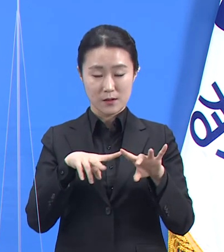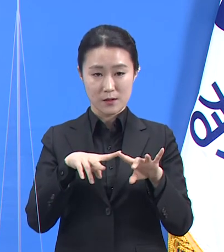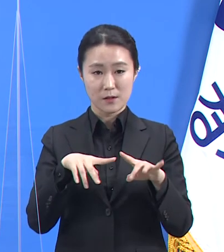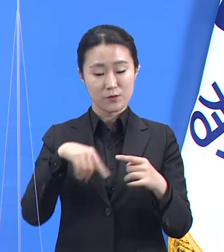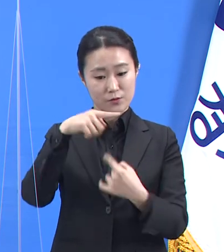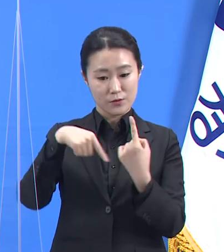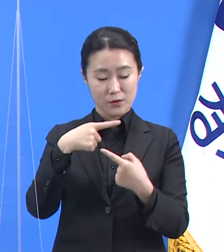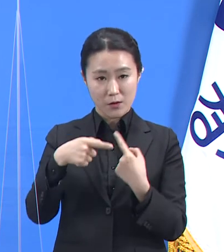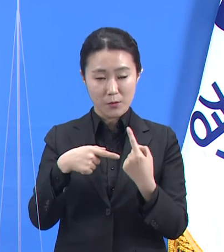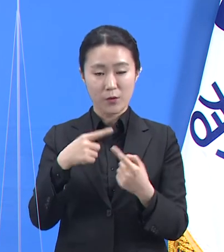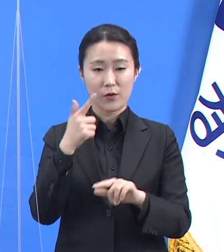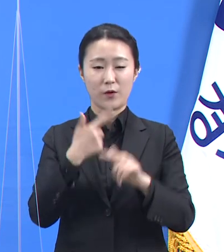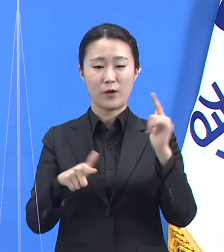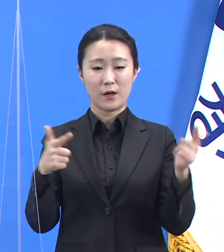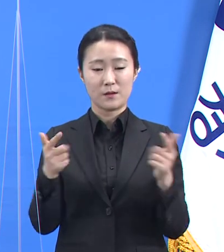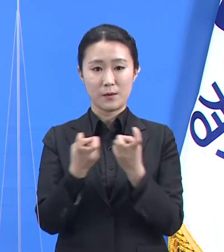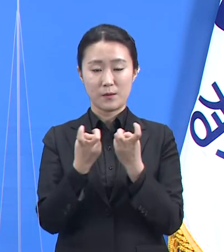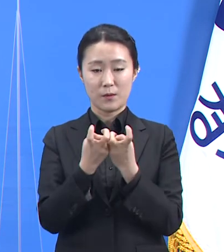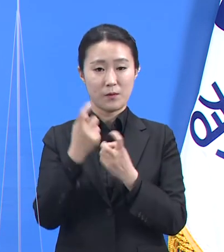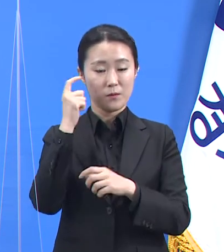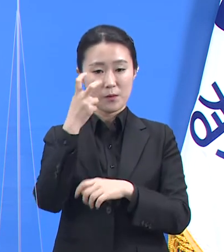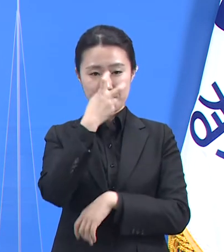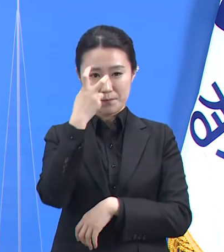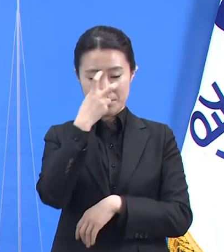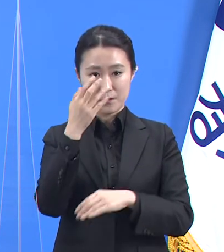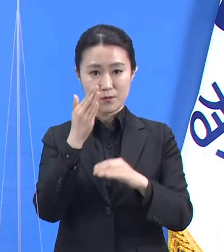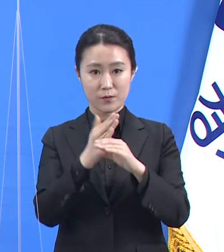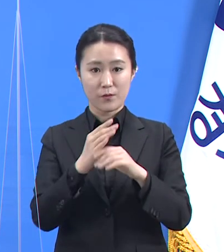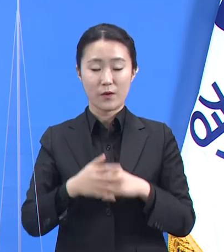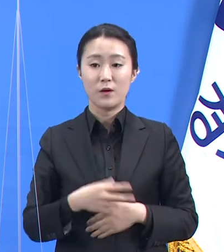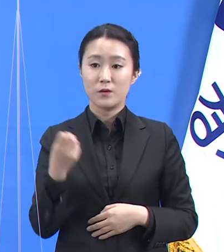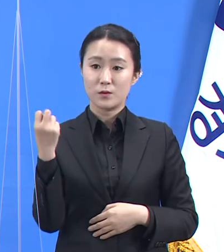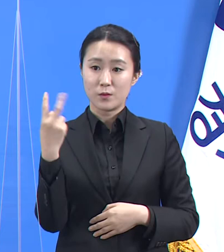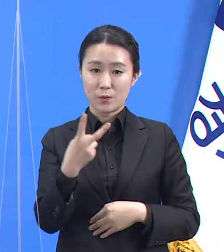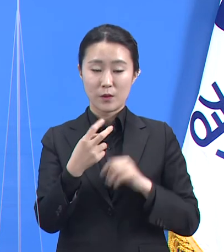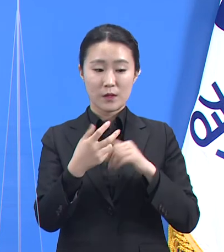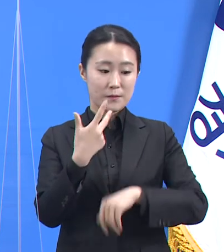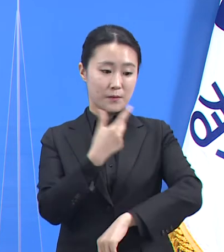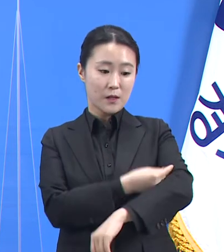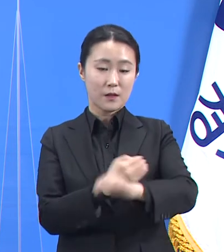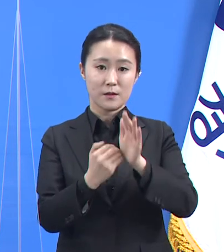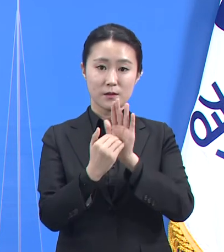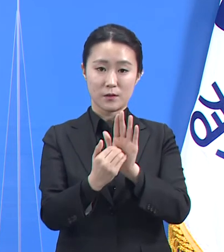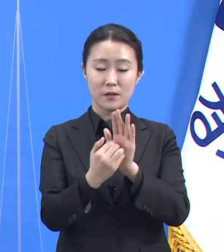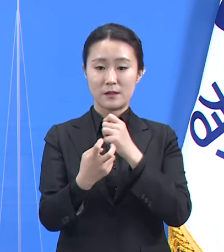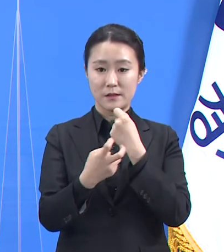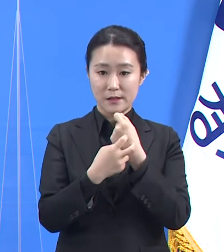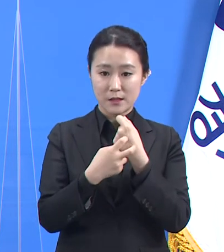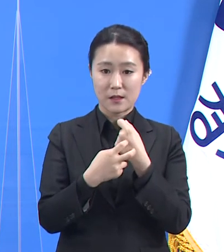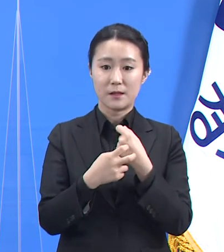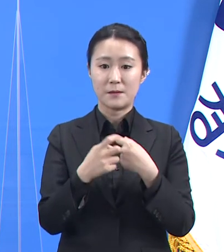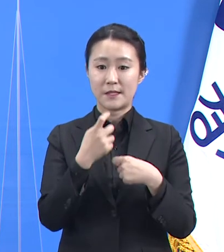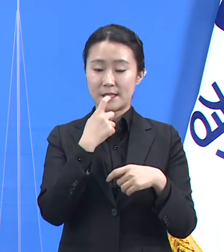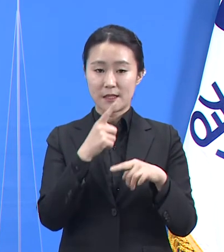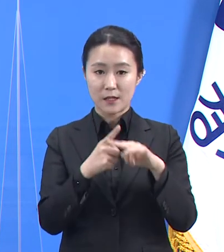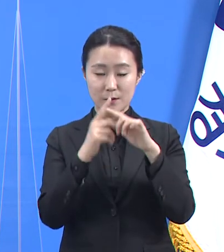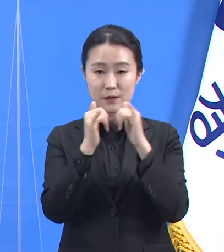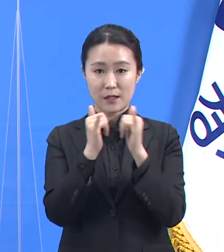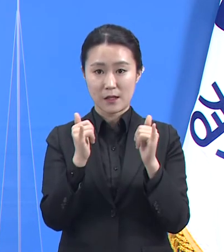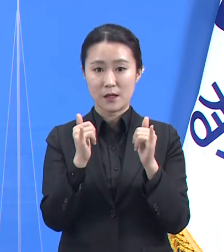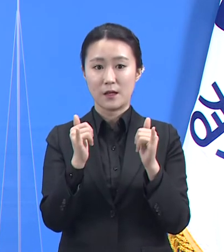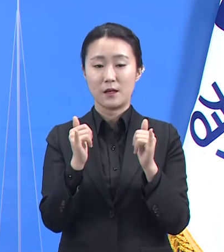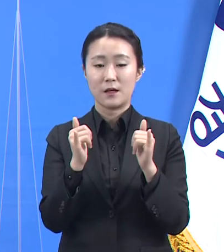또한 접종 시행 전 의사, 간호사 등 전문가와 행정요원, 모의접종 대상자가 참여해 접종